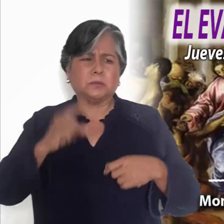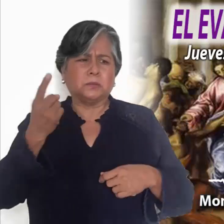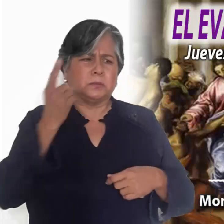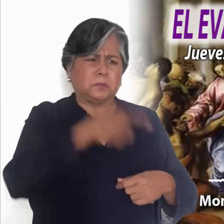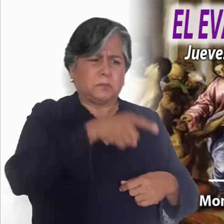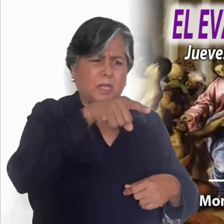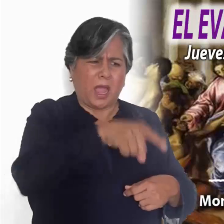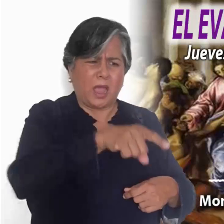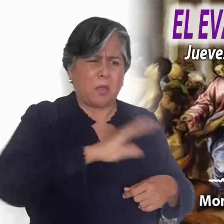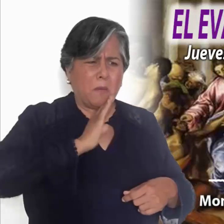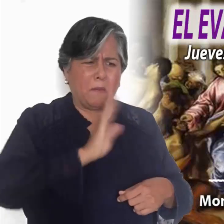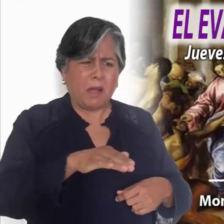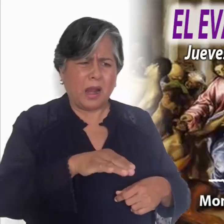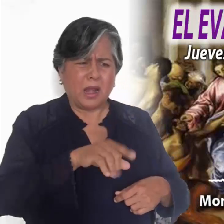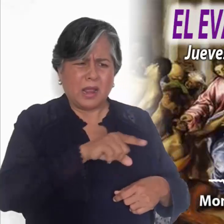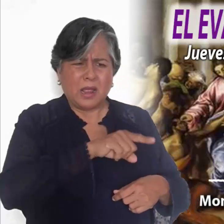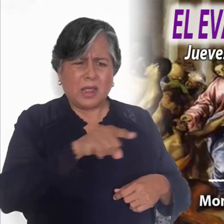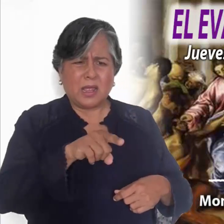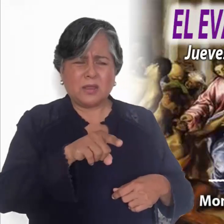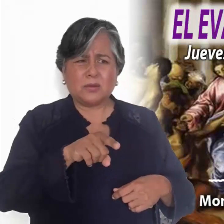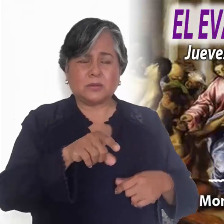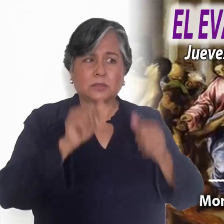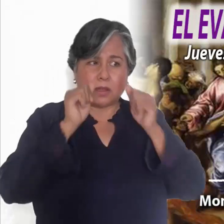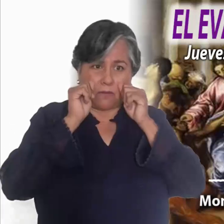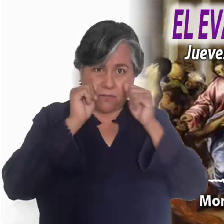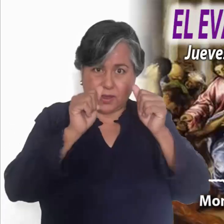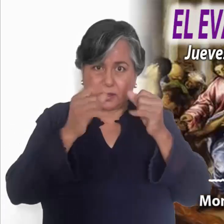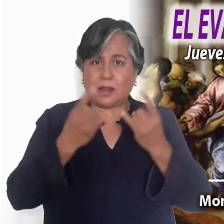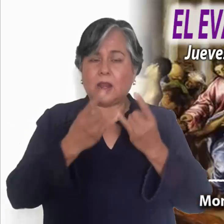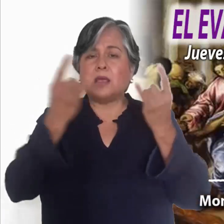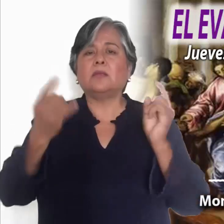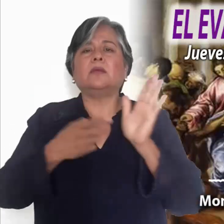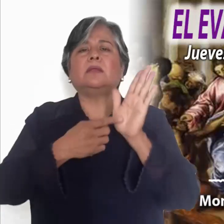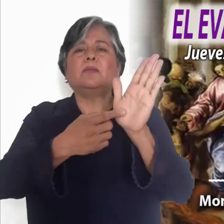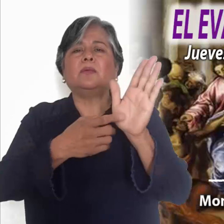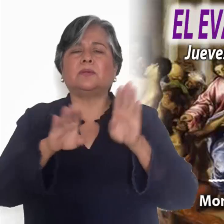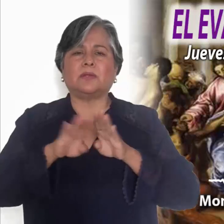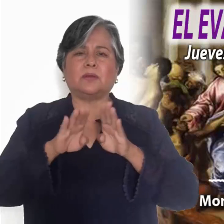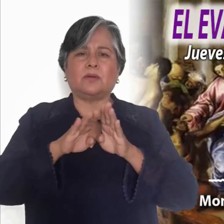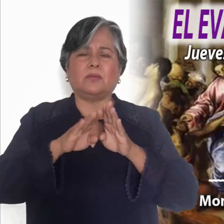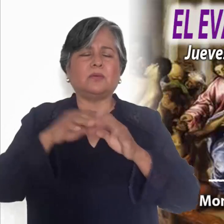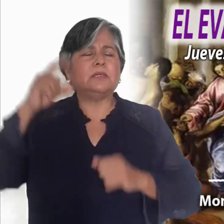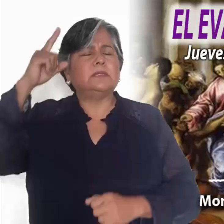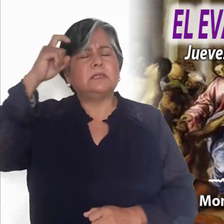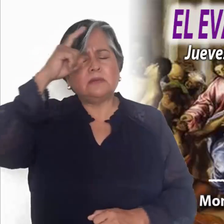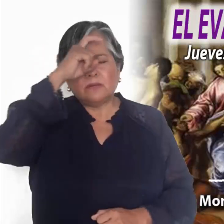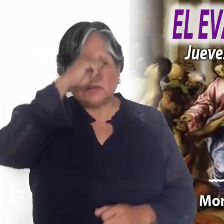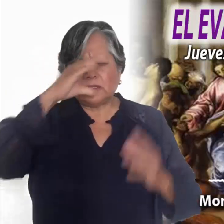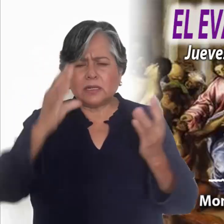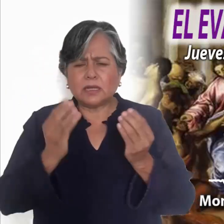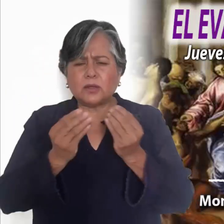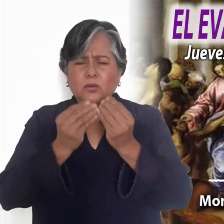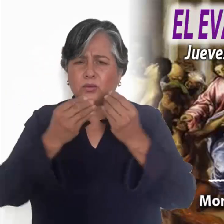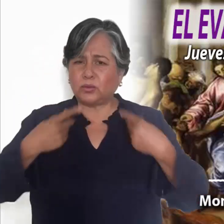mantenerse fieles a Jesús. Desde ellos se entienden estas palabras y nos ayudan a visualizar mejor lo que